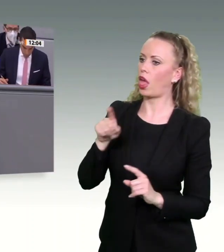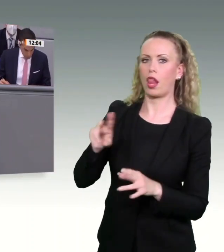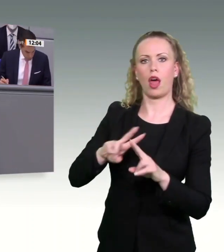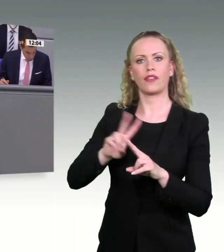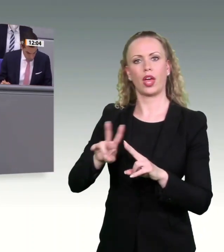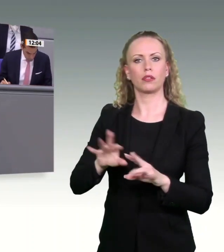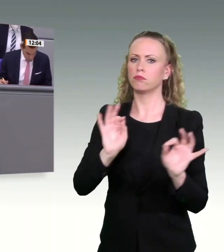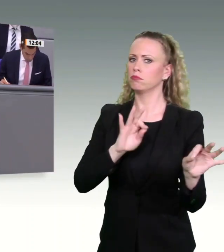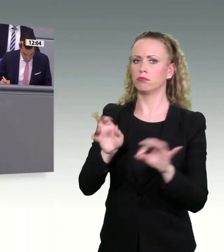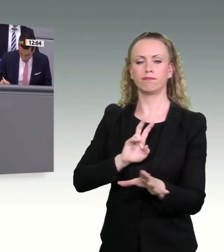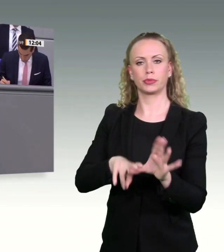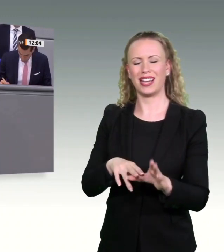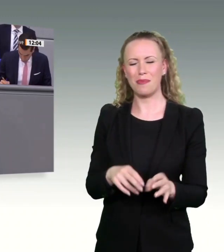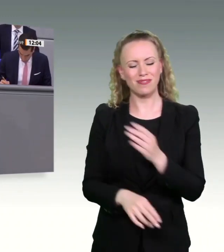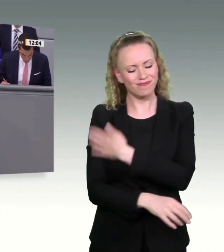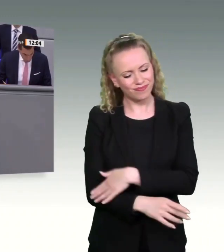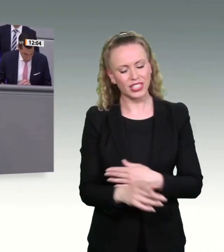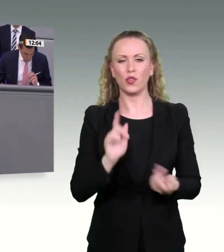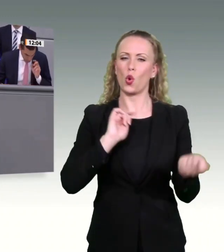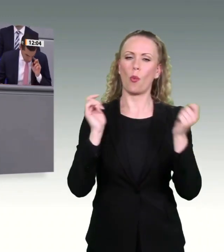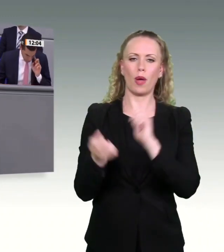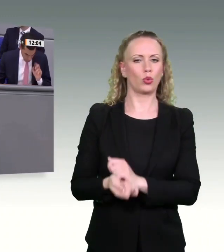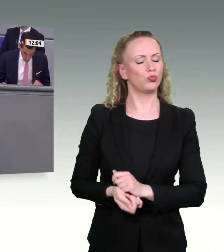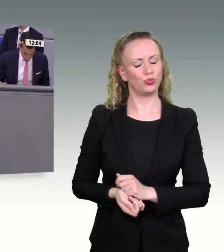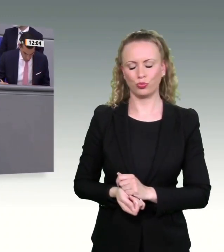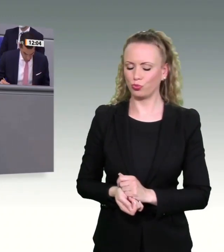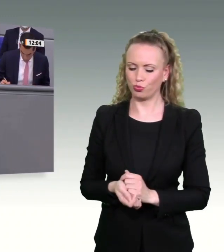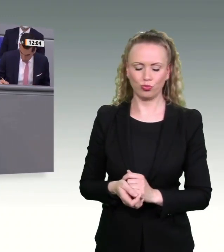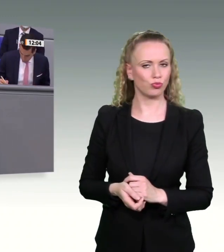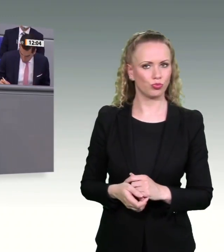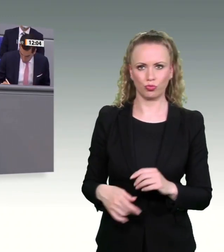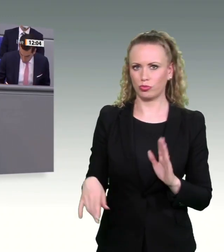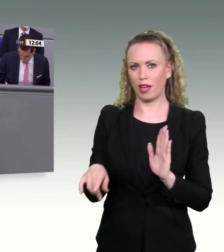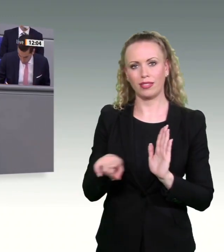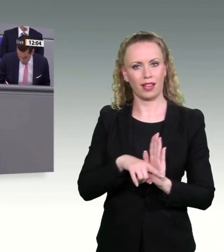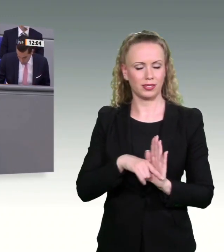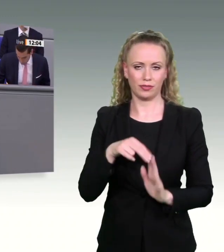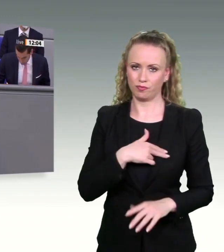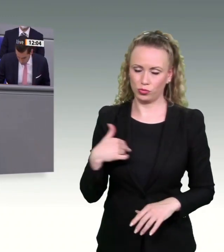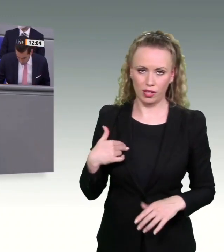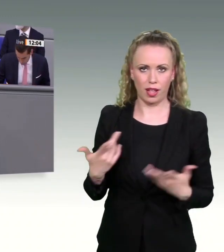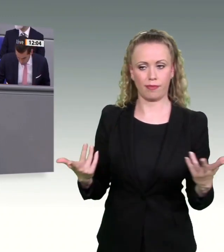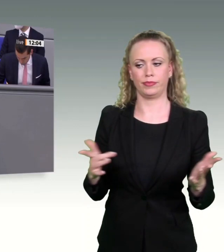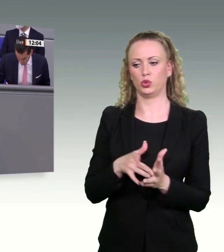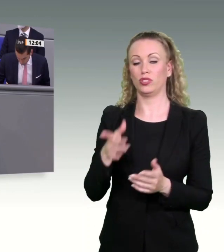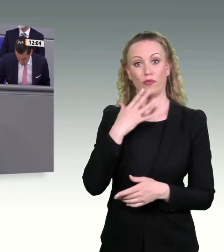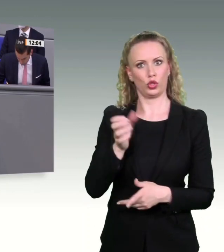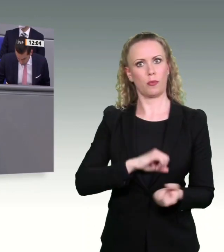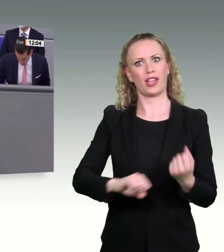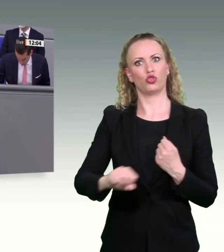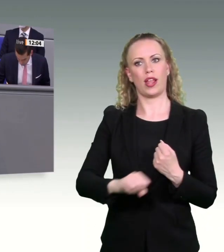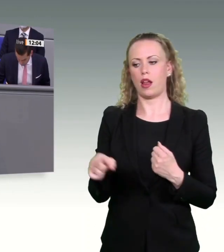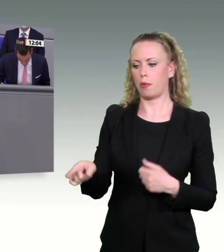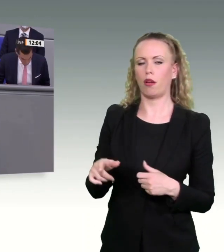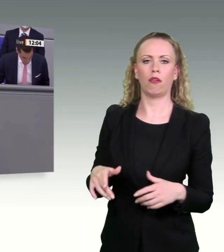Nachricht für den Umbau, für die Transformation. Es ist eine schlechte Nachricht dafür, dass wir eben schneller werden. Und das ist es, was wir auf der einen Seite